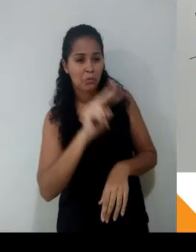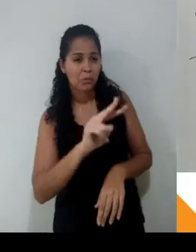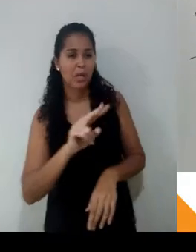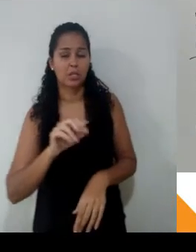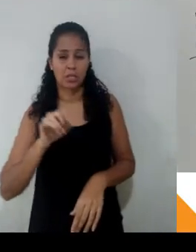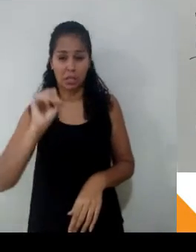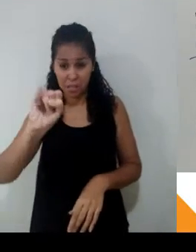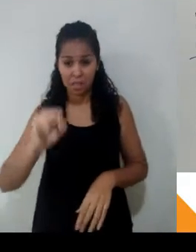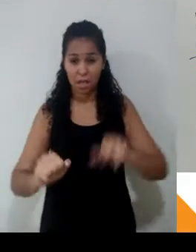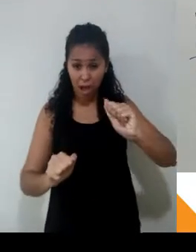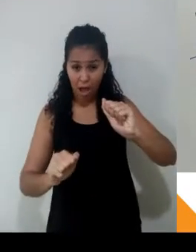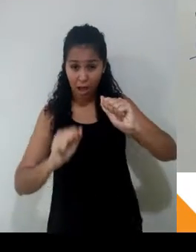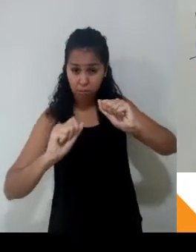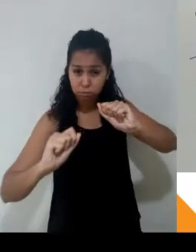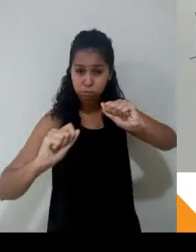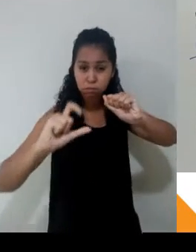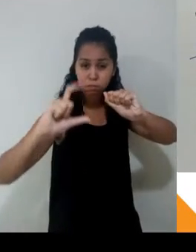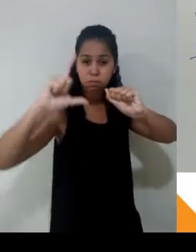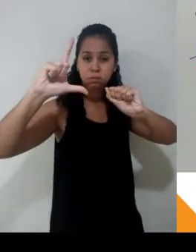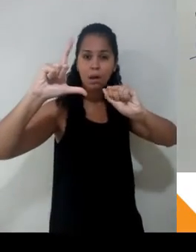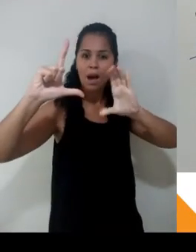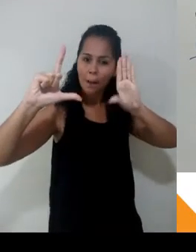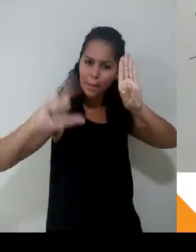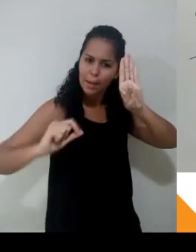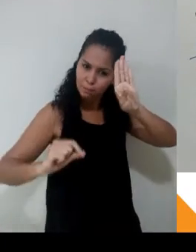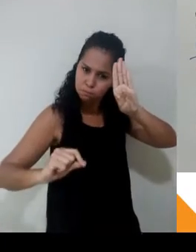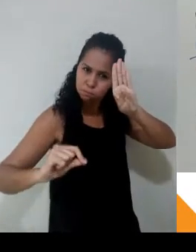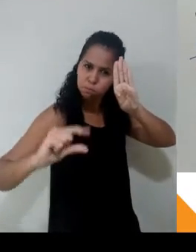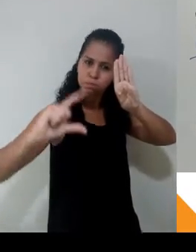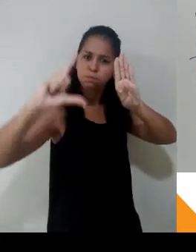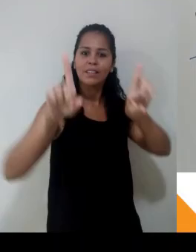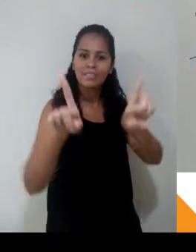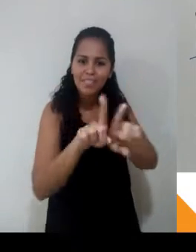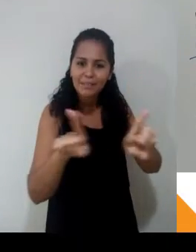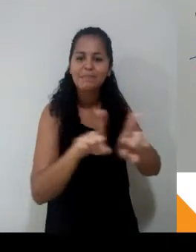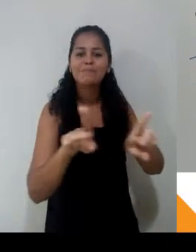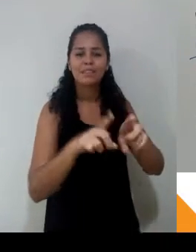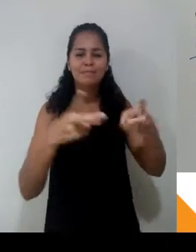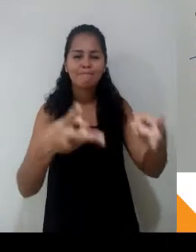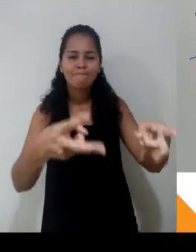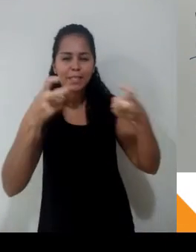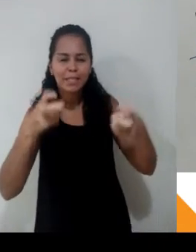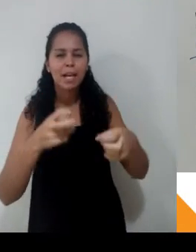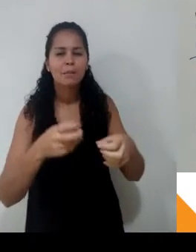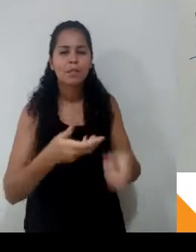se eu imprimir uma velocidade maior do que a que eu tenho, eu vou conseguir percorrer uma distância maior.